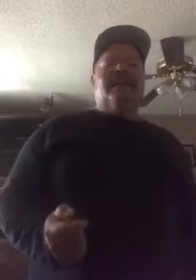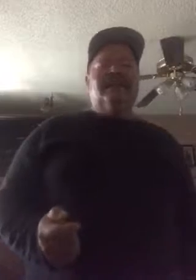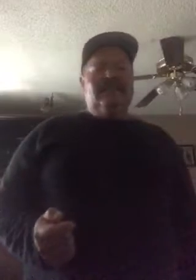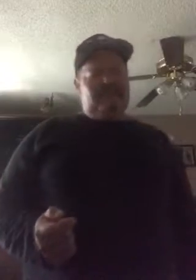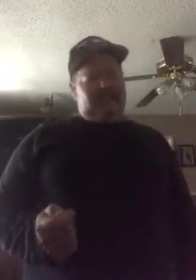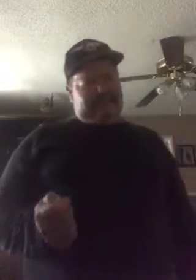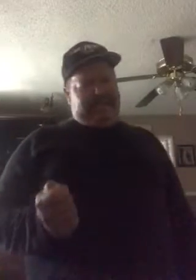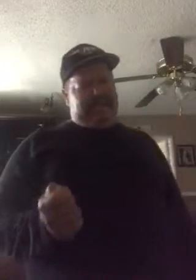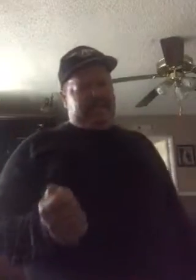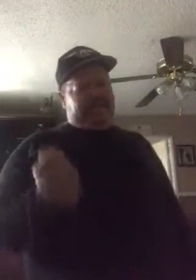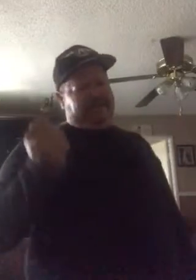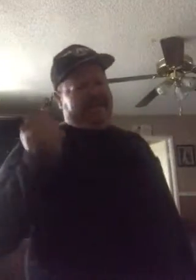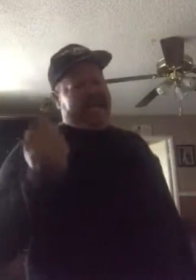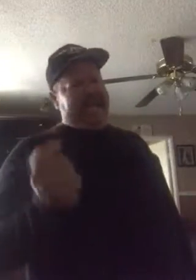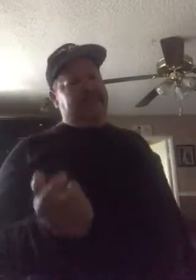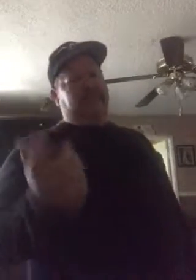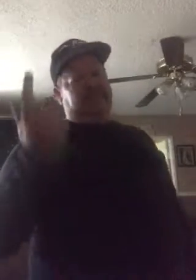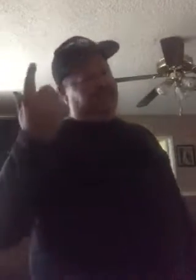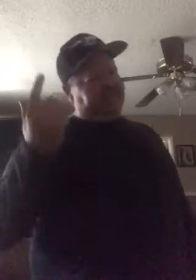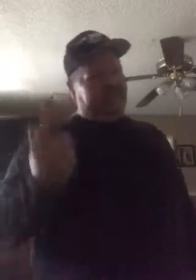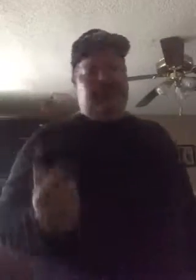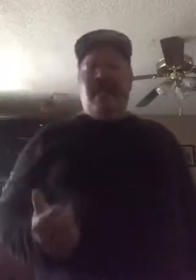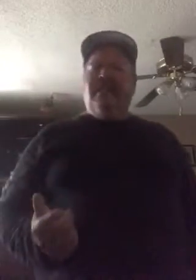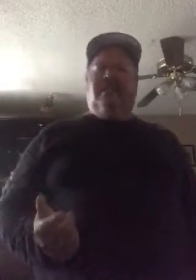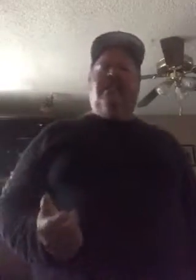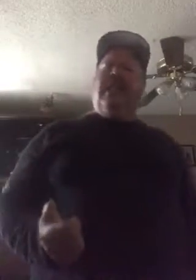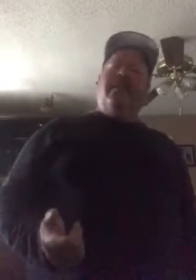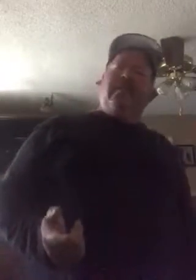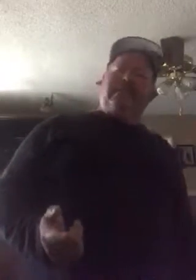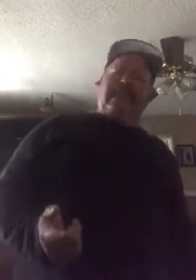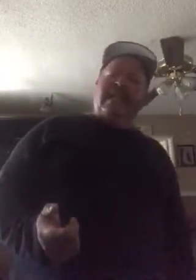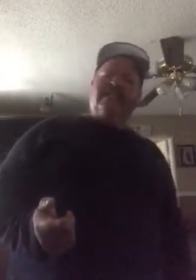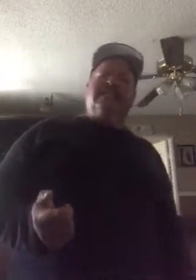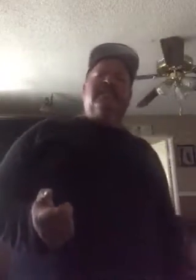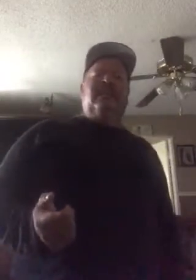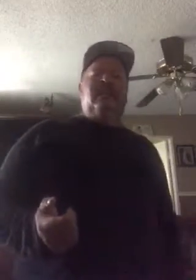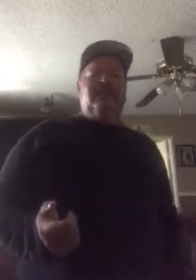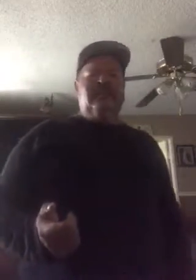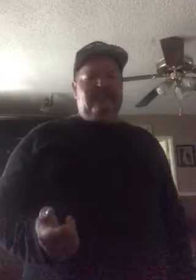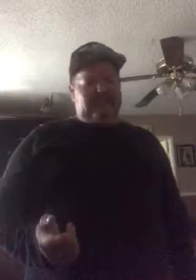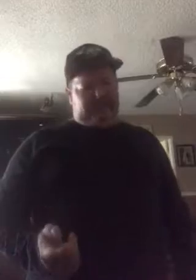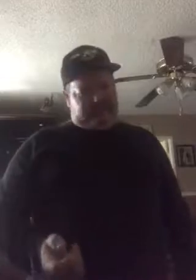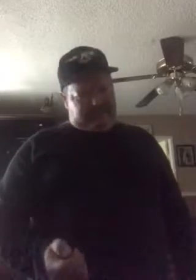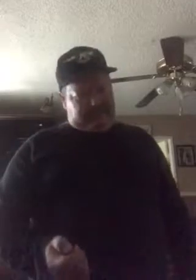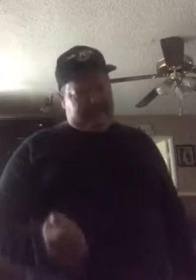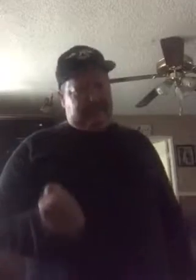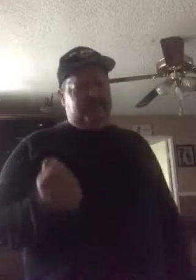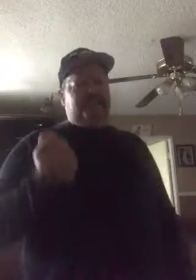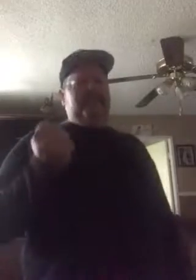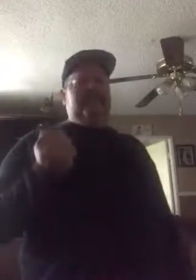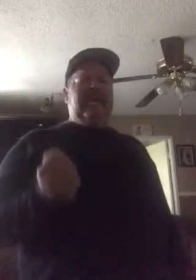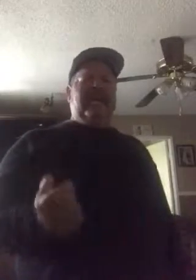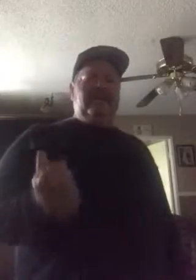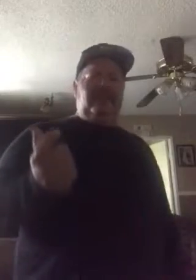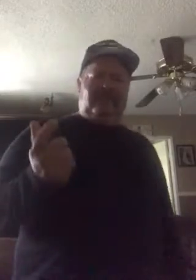Y hasta mis años otra vez la adolescencia al confesar me